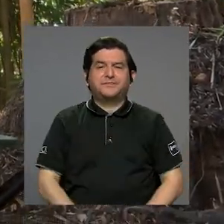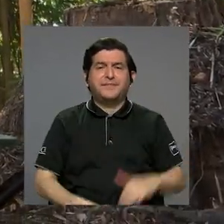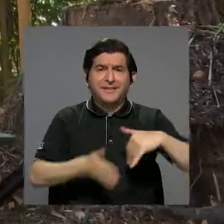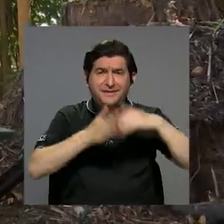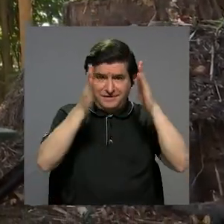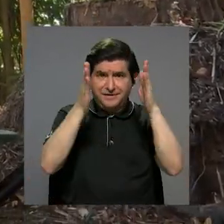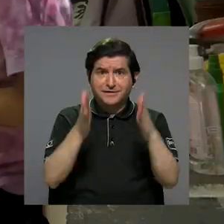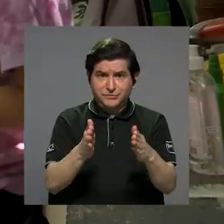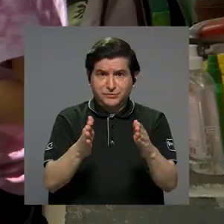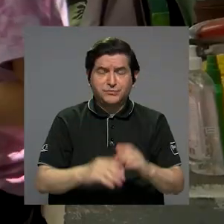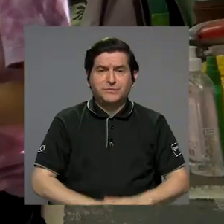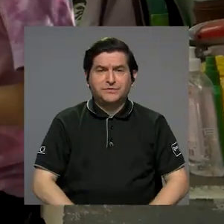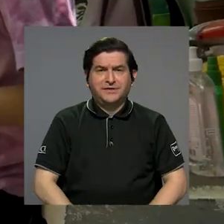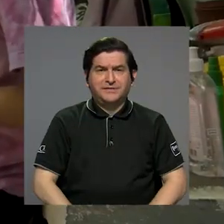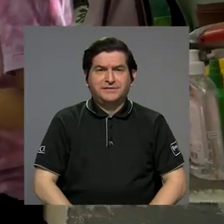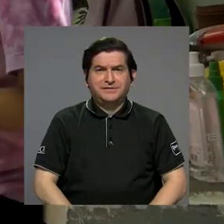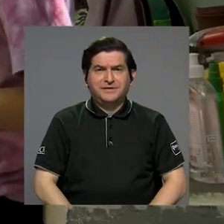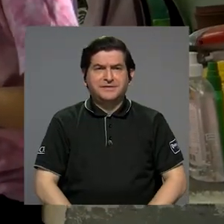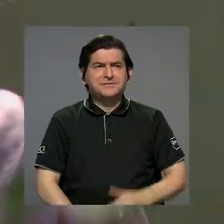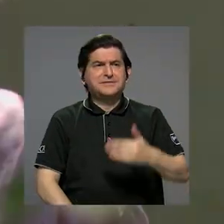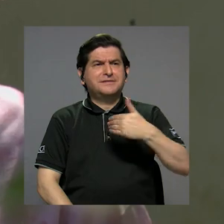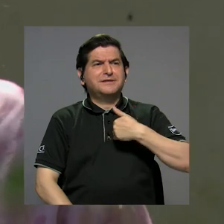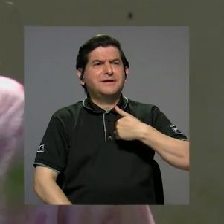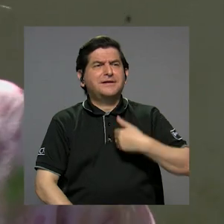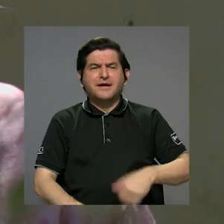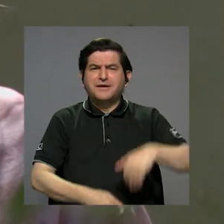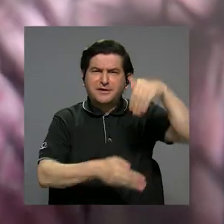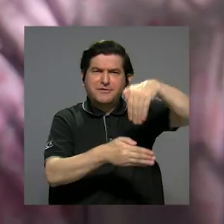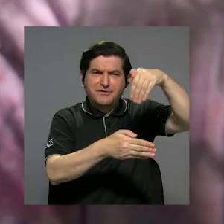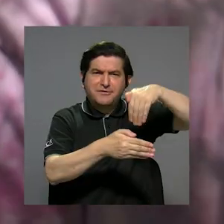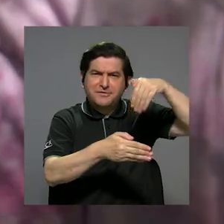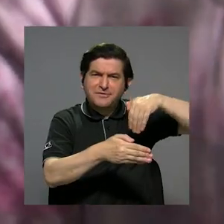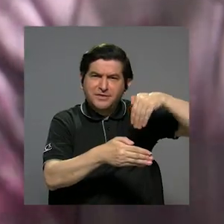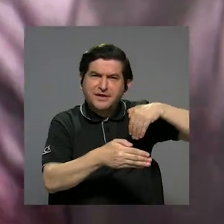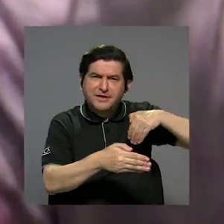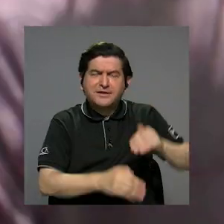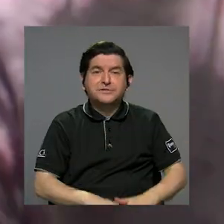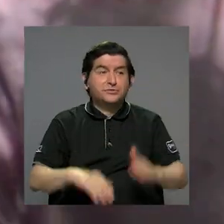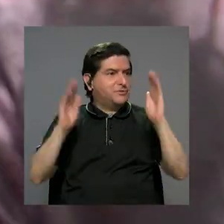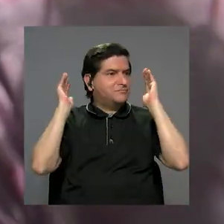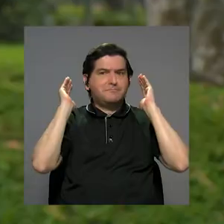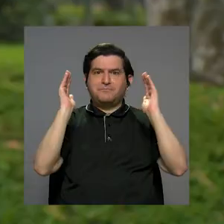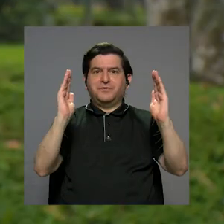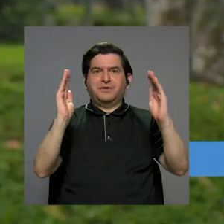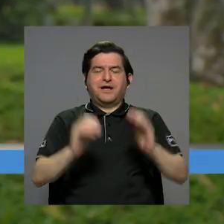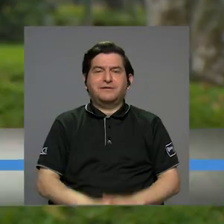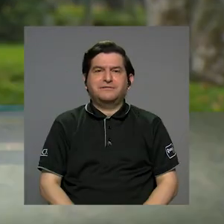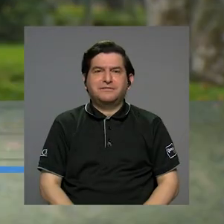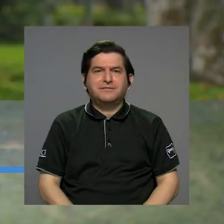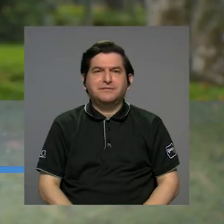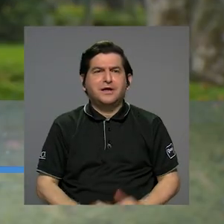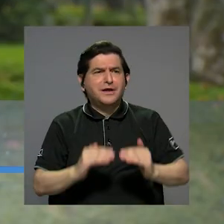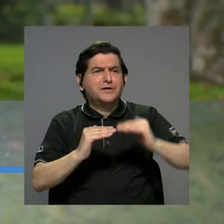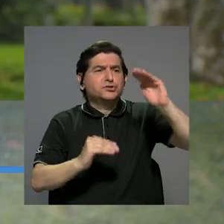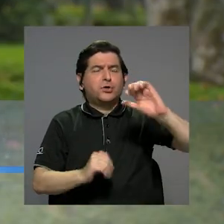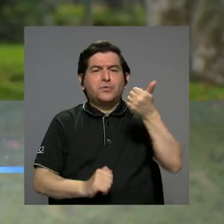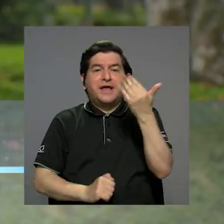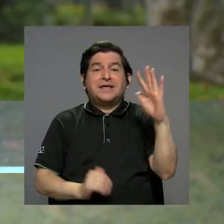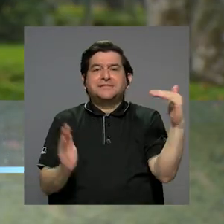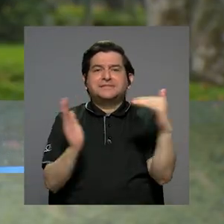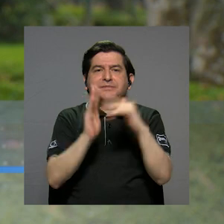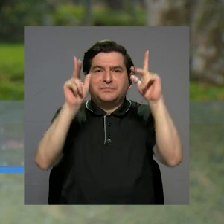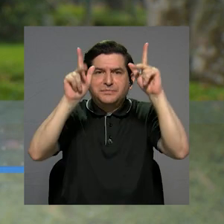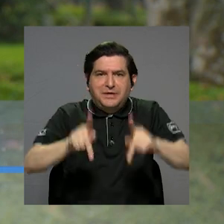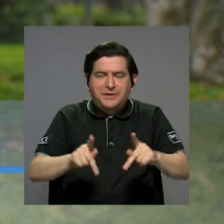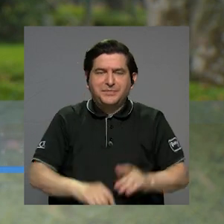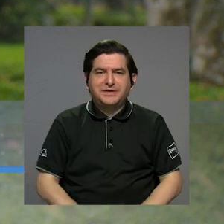estudiantes, pues tenemos una base de datos sumamente grande, ¿verdad? Tenemos, no sé, más de 15.000 personas que